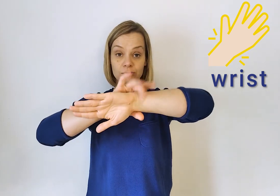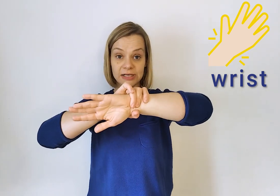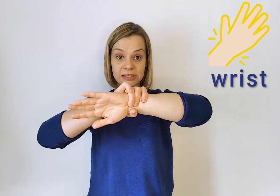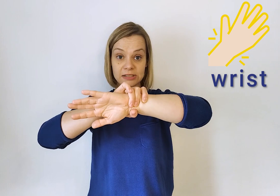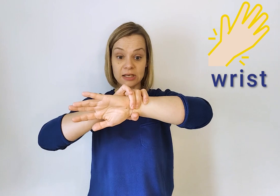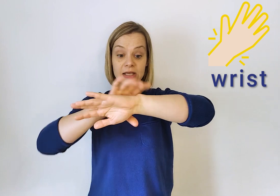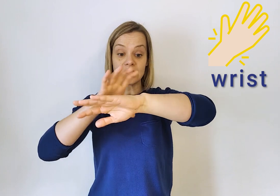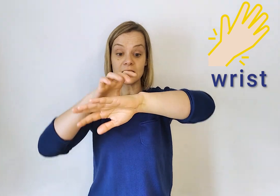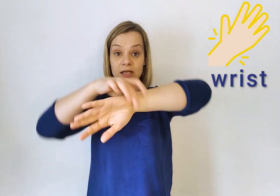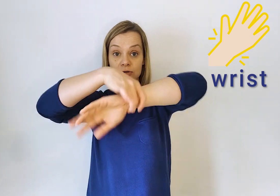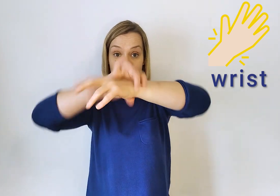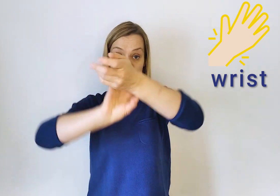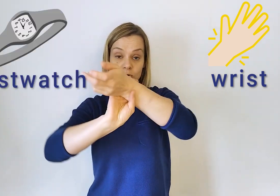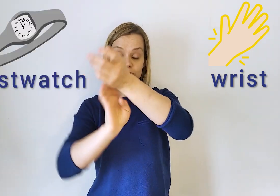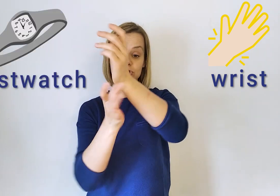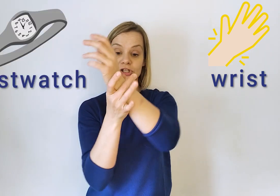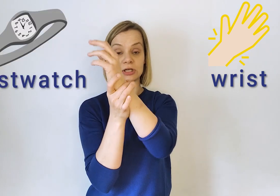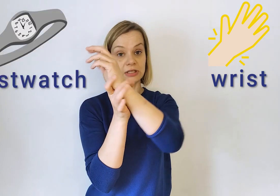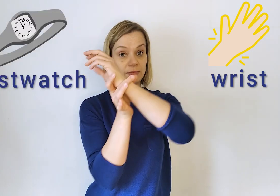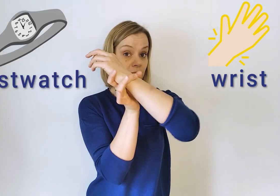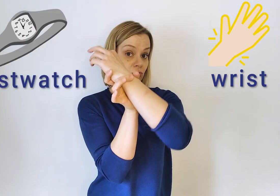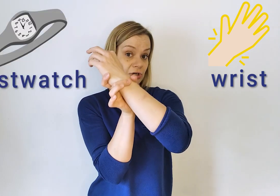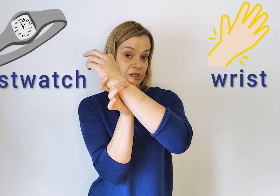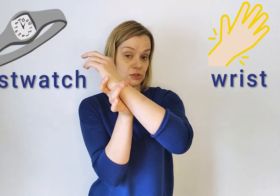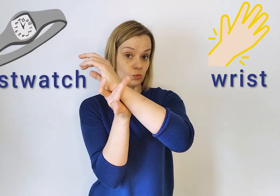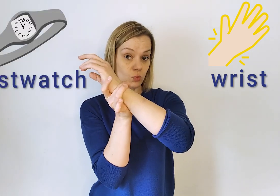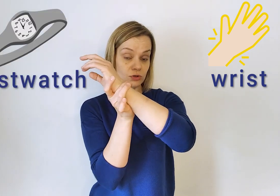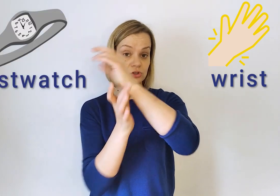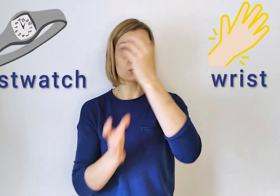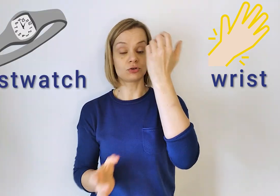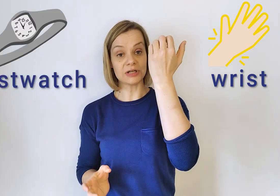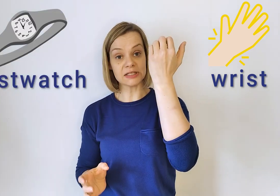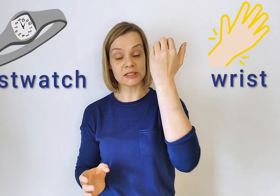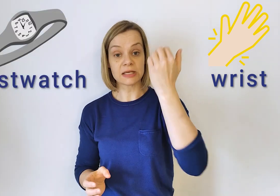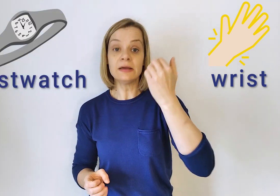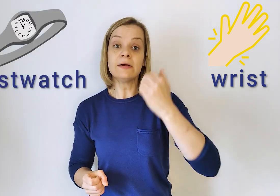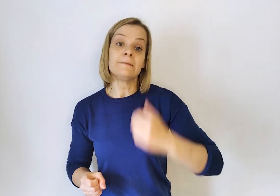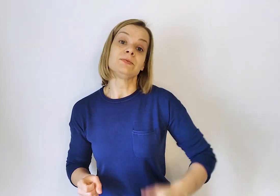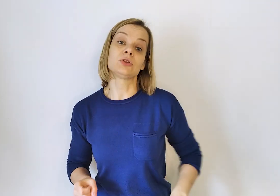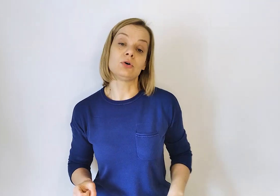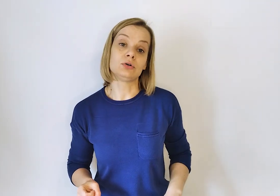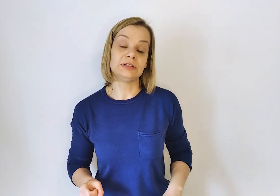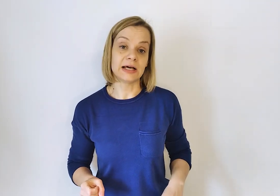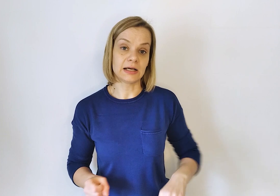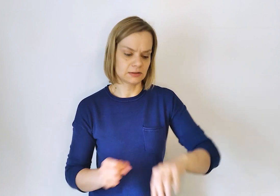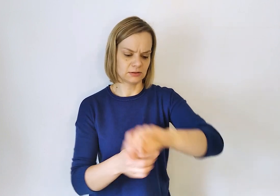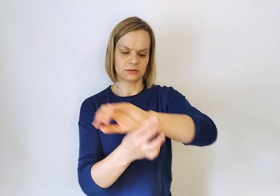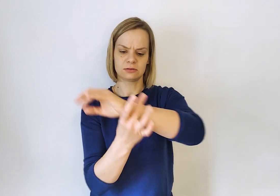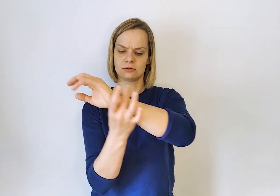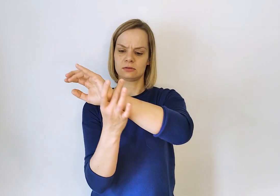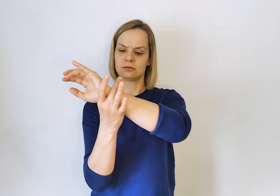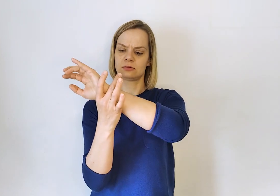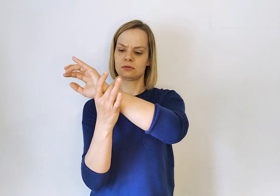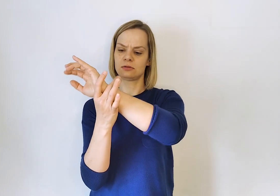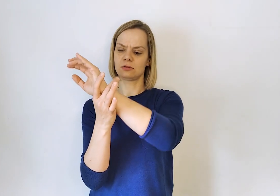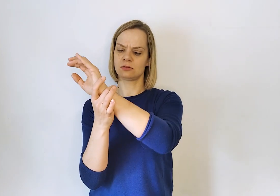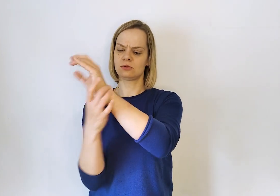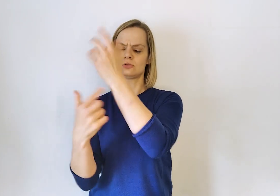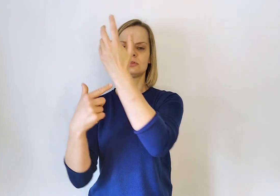Wrist. Wristwatch. Dzisiaj nie mam. Wristwatch. Wrist. To na... To